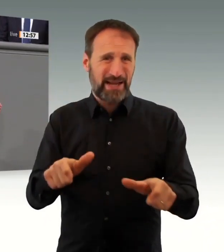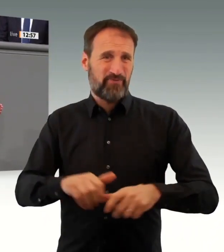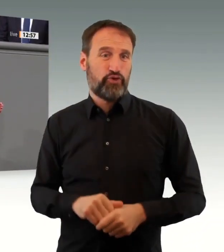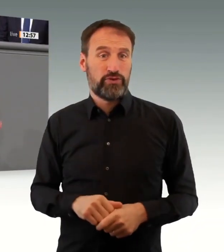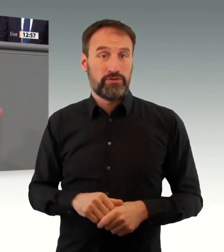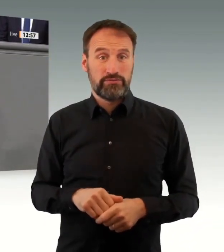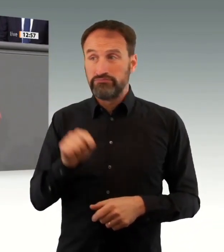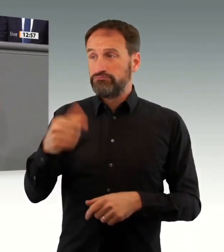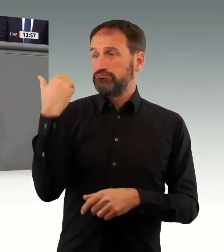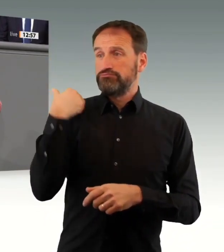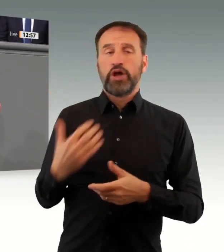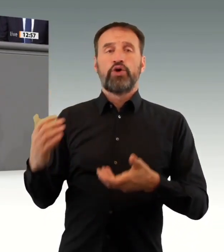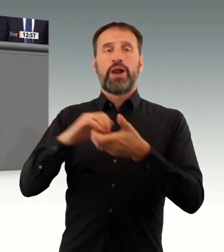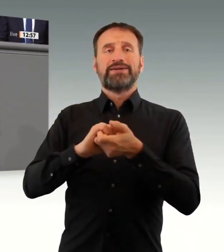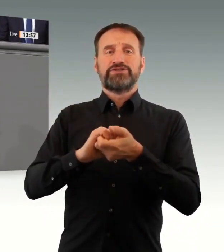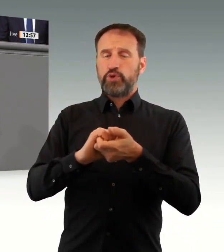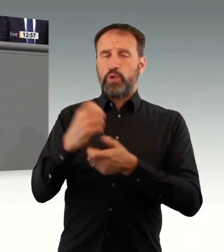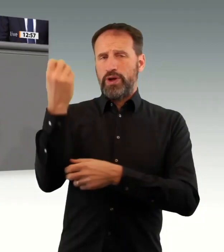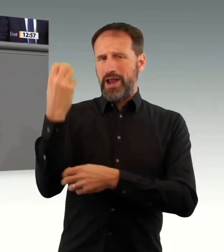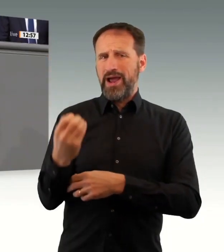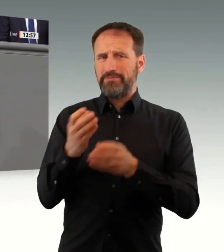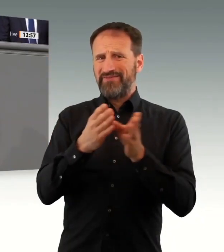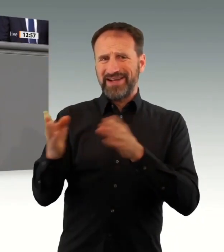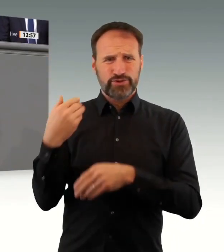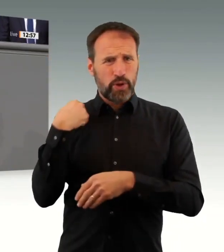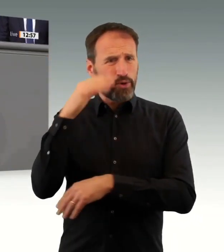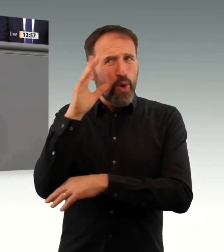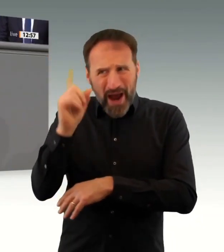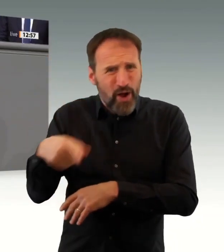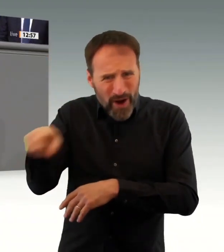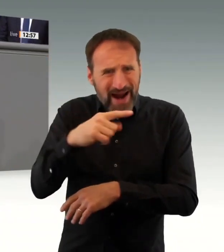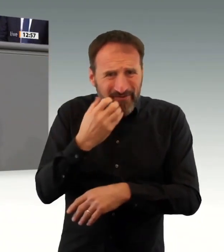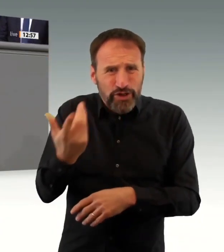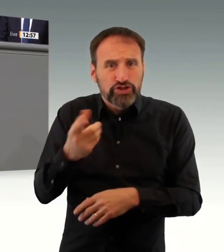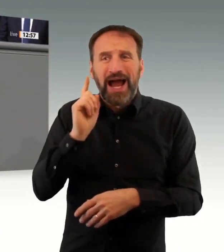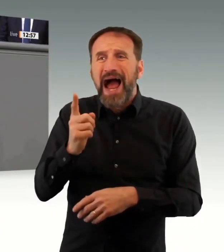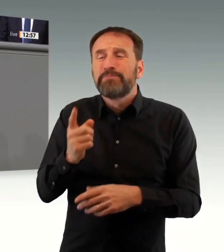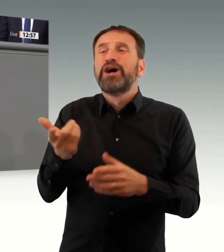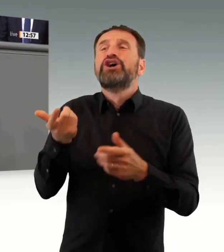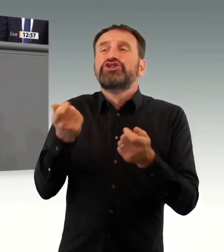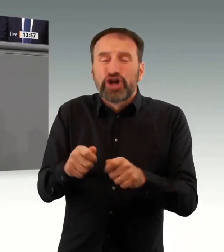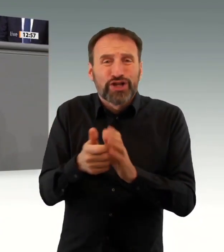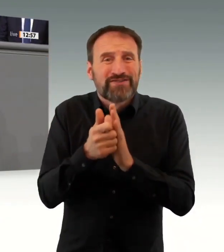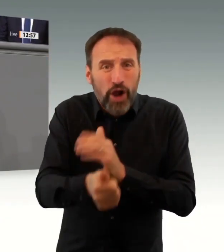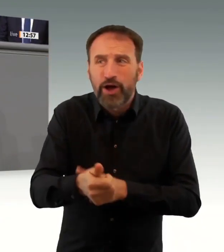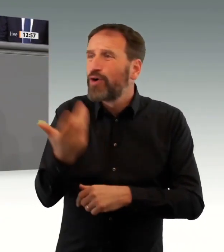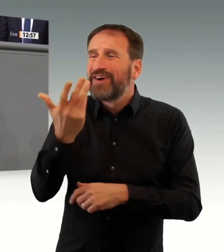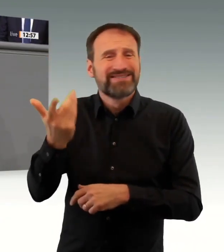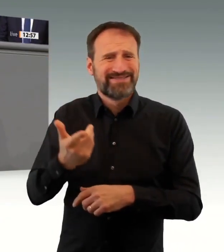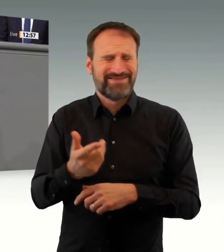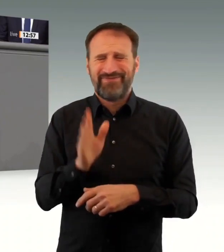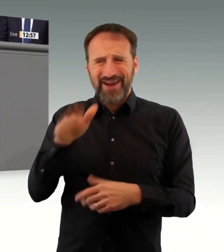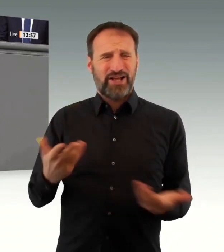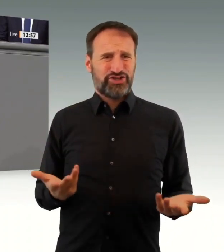wie wir. Die Landtage, die diese Entscheidungen zu treffen haben, sind nicht schlechter und weniger geeignet als der Deutsche Bundestag.